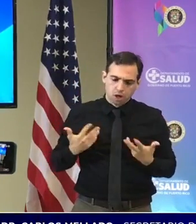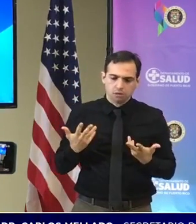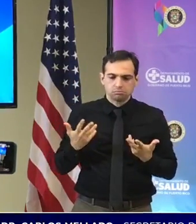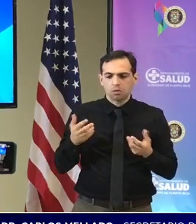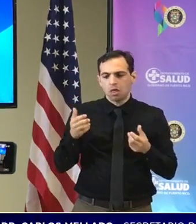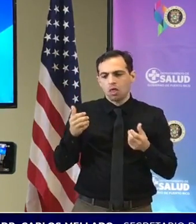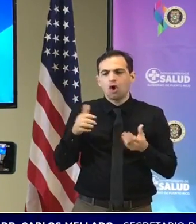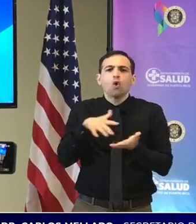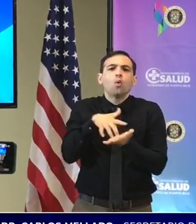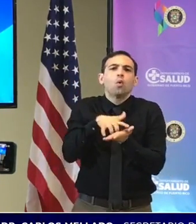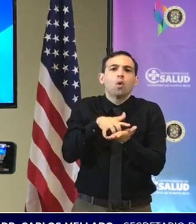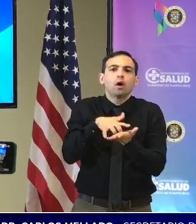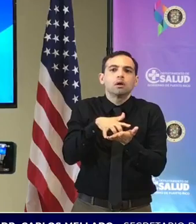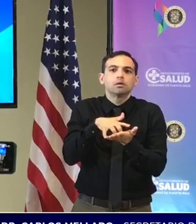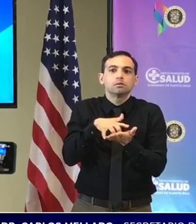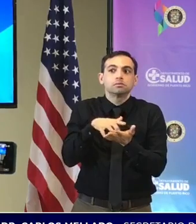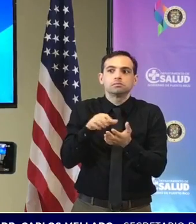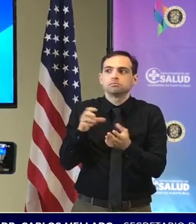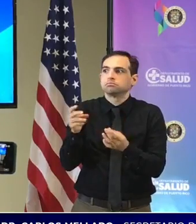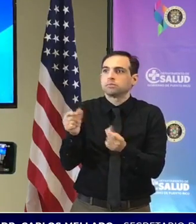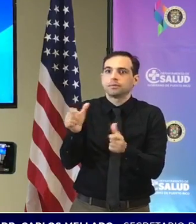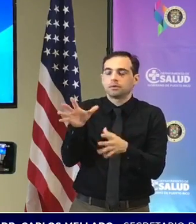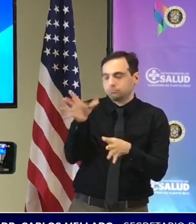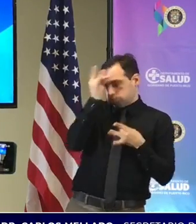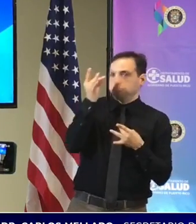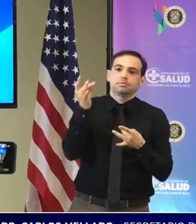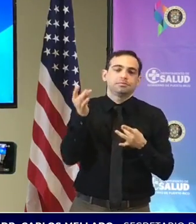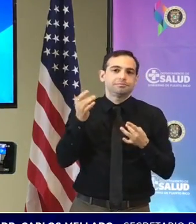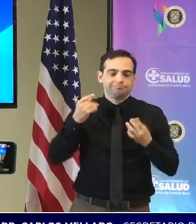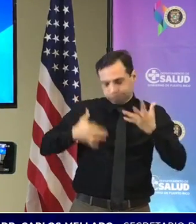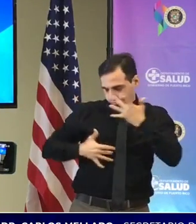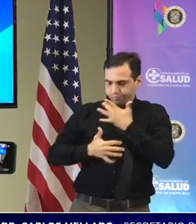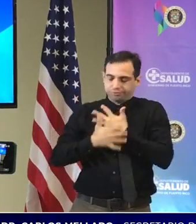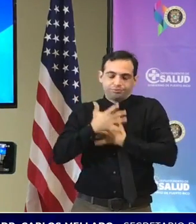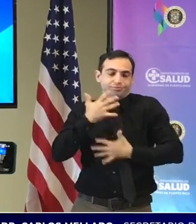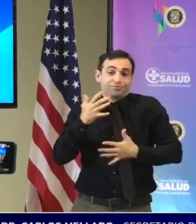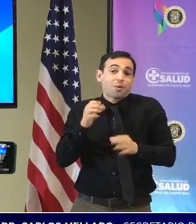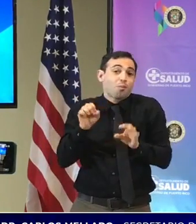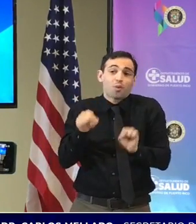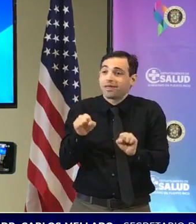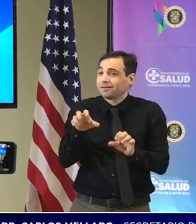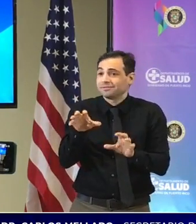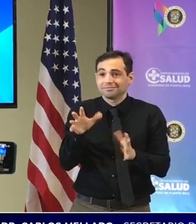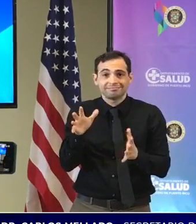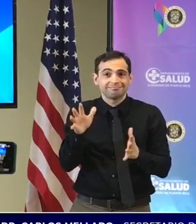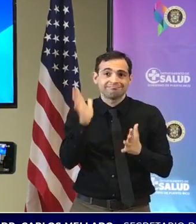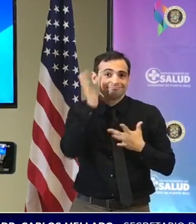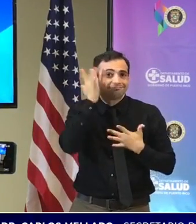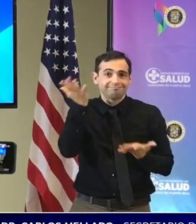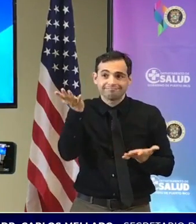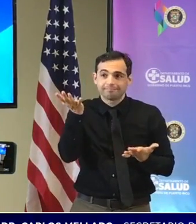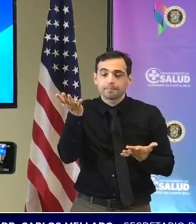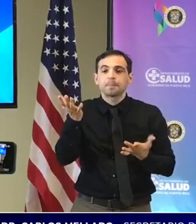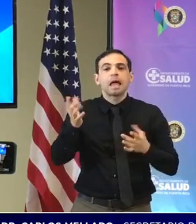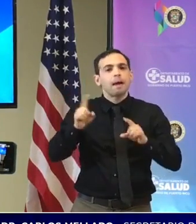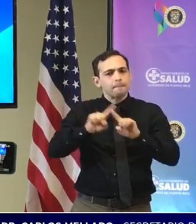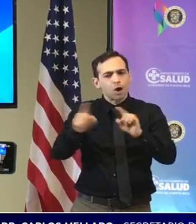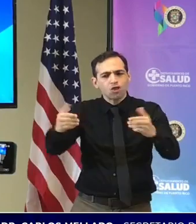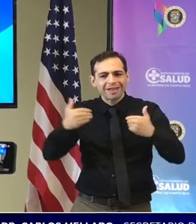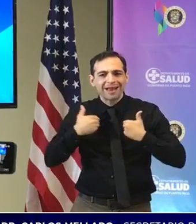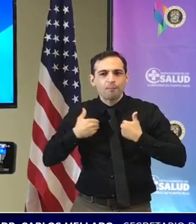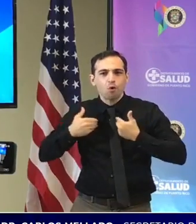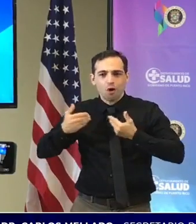nivel pulmonar pues te puede dar pero volvemos a lo mismo o sea yo creo que nosotros tenemos las herramientas y